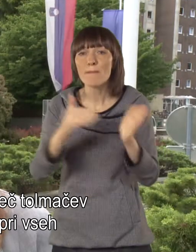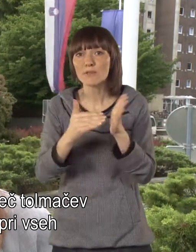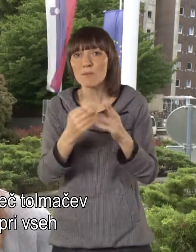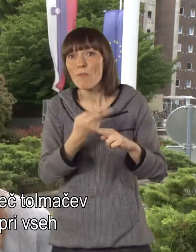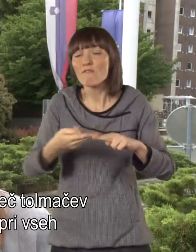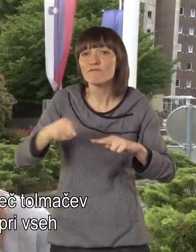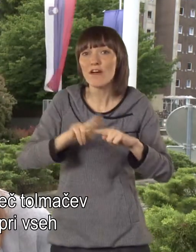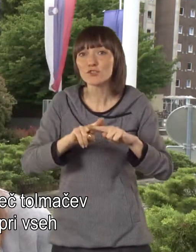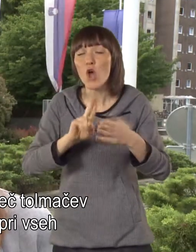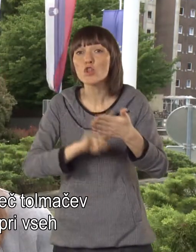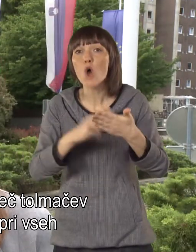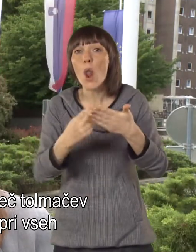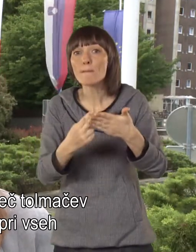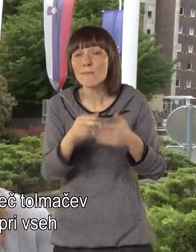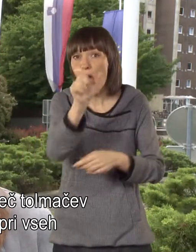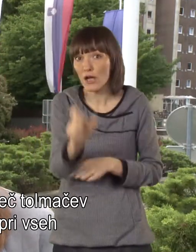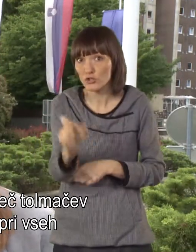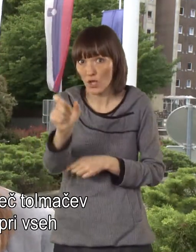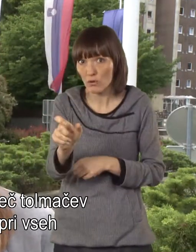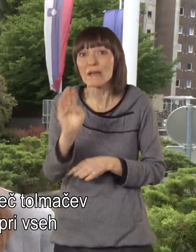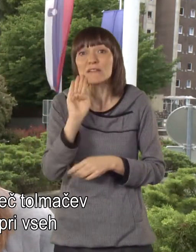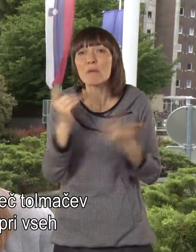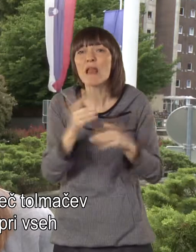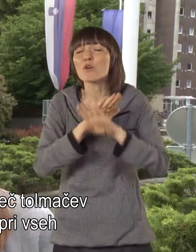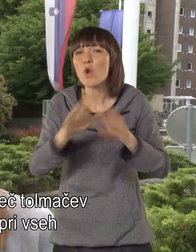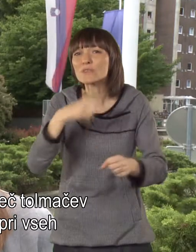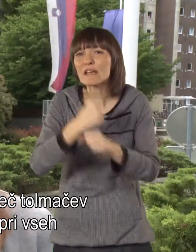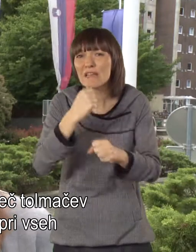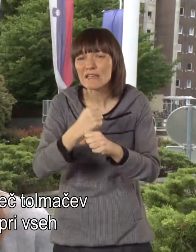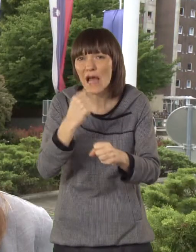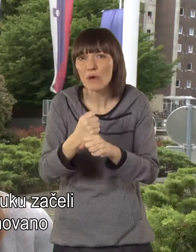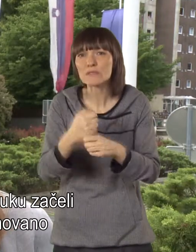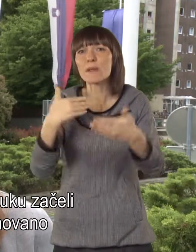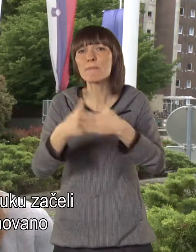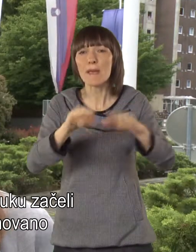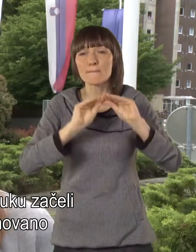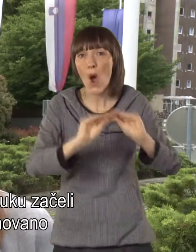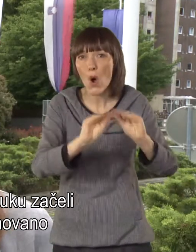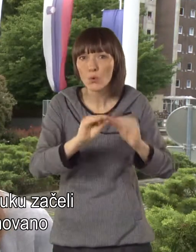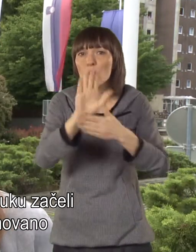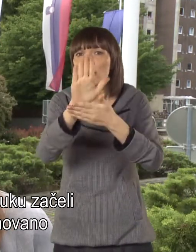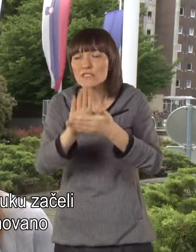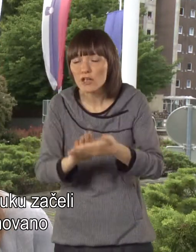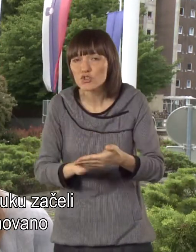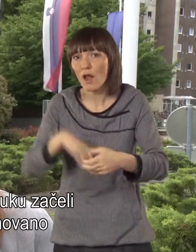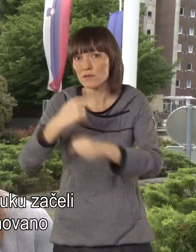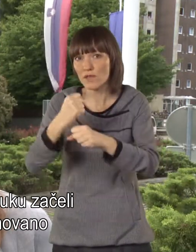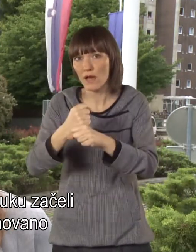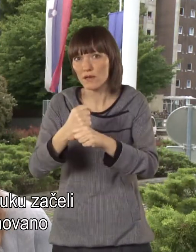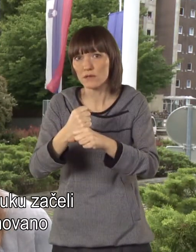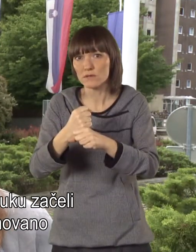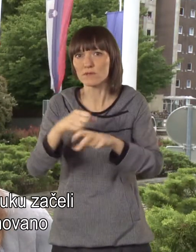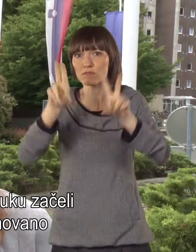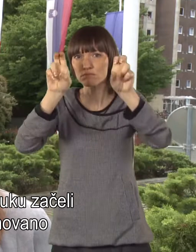potrebovali več tolmačev, za to, da bi lahko na vseh dejavnostih in pri pouku začeli